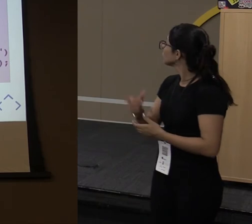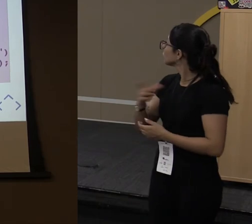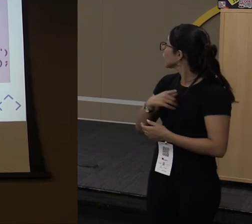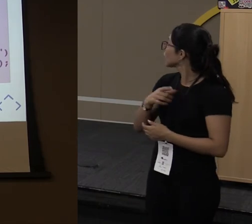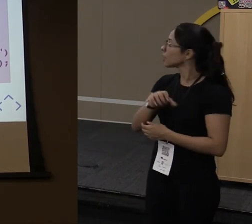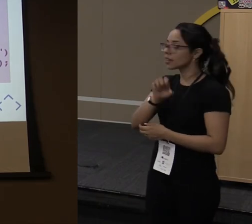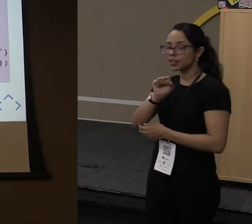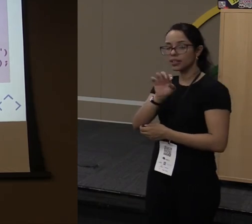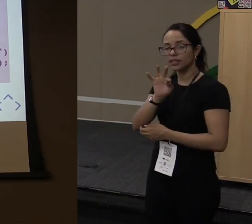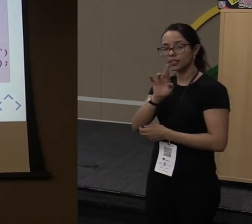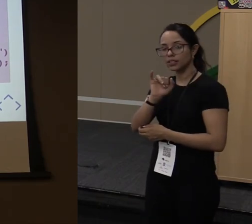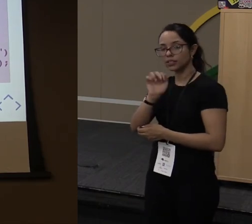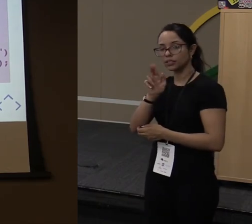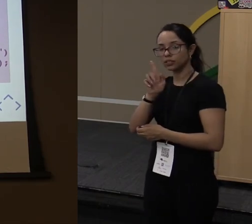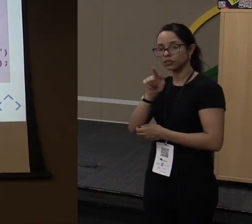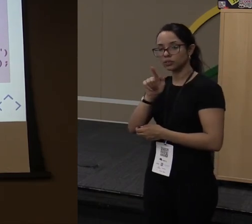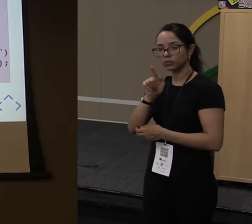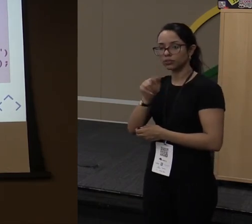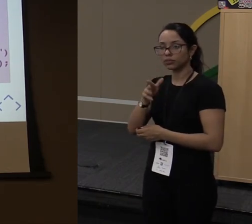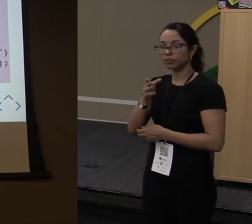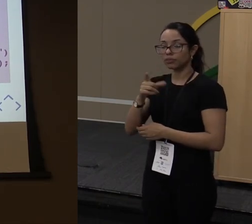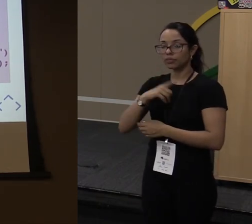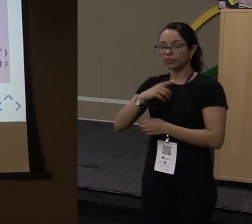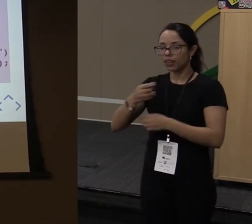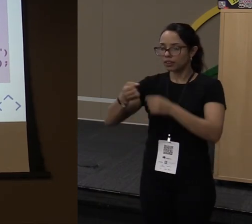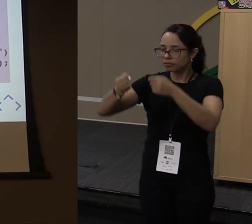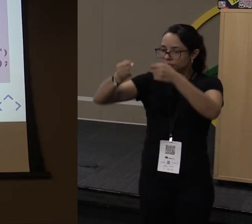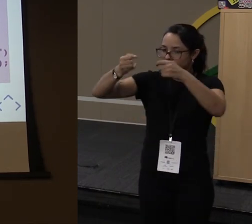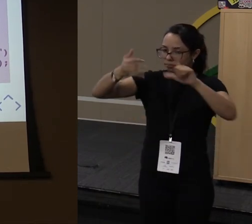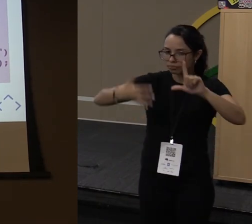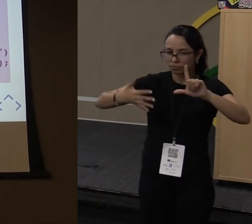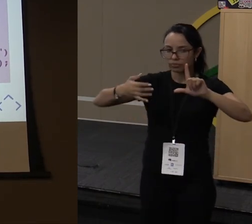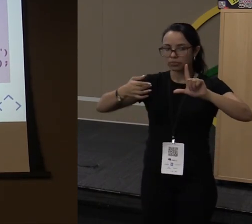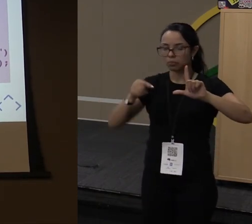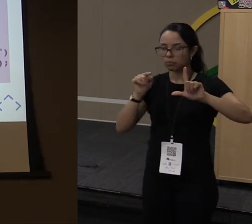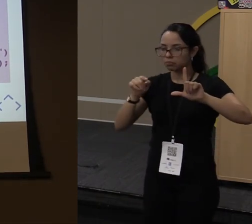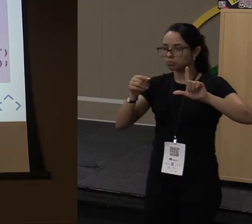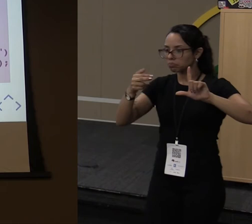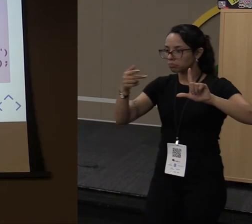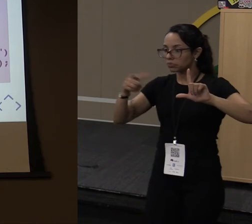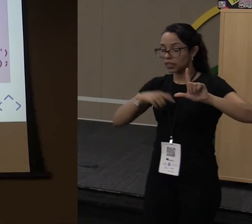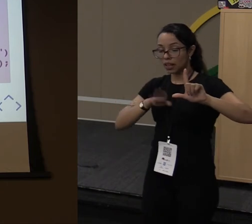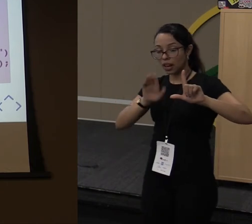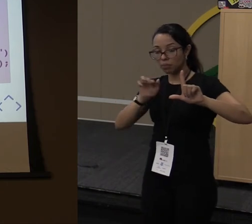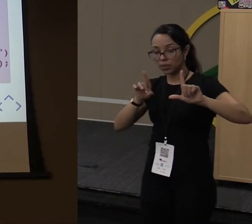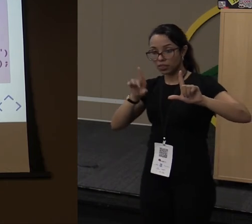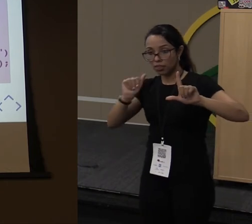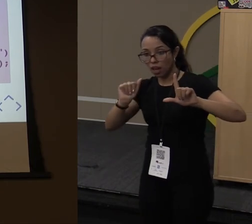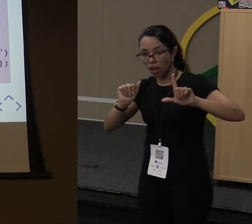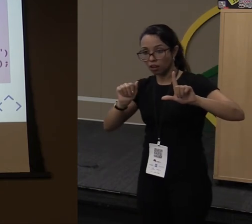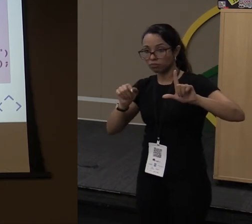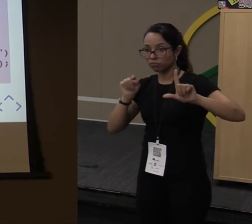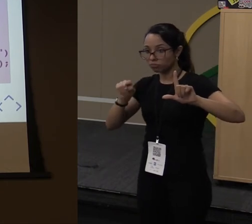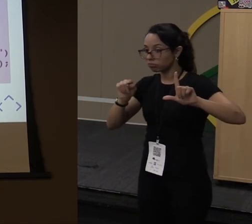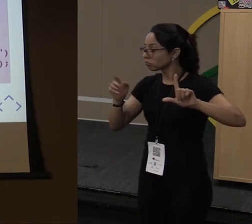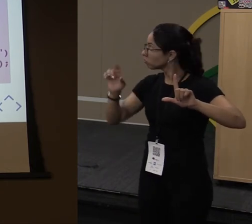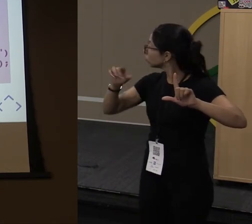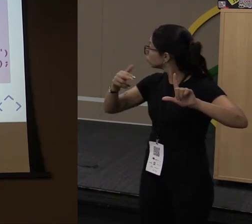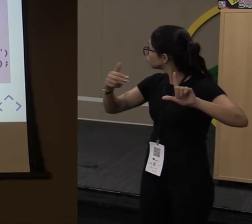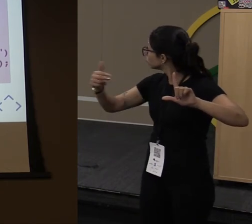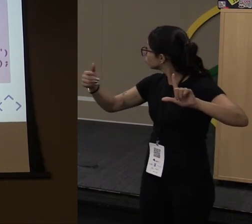na verdade. E aí eu dou um list.string.filter, passo uma lambda function, poderia ser um método reference, mas é uma lambda function,